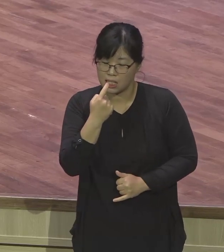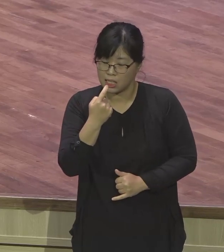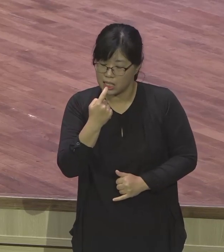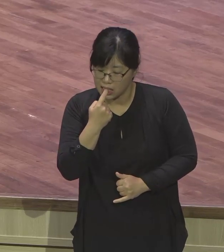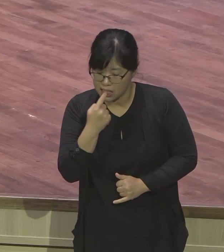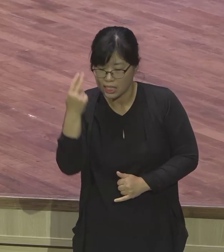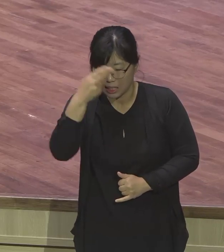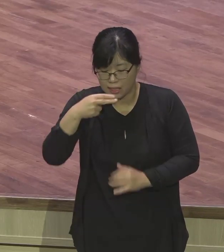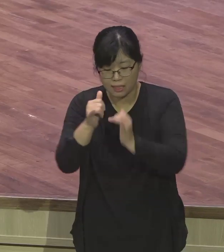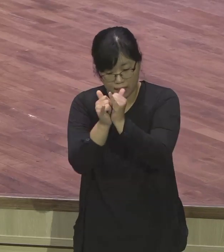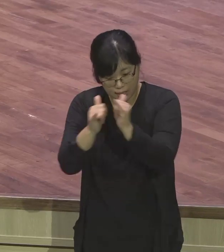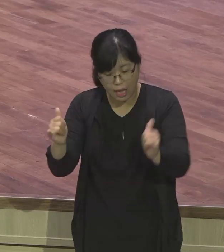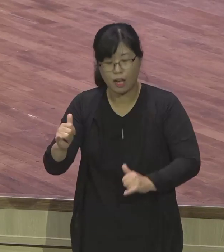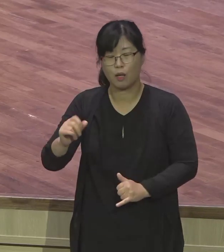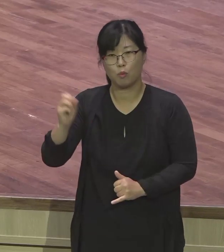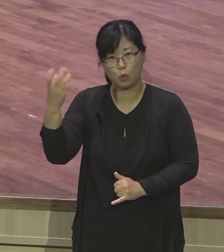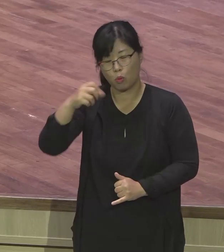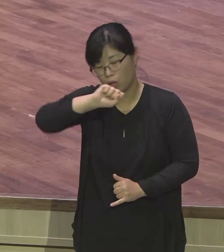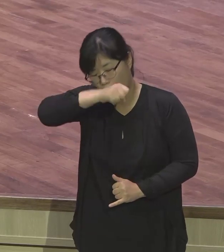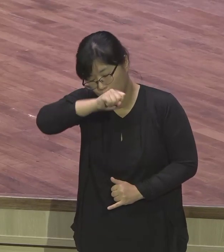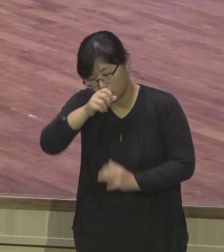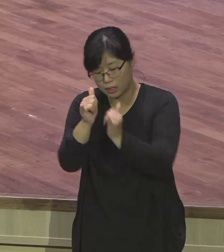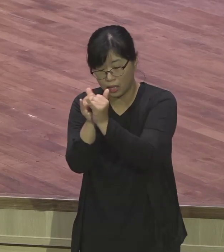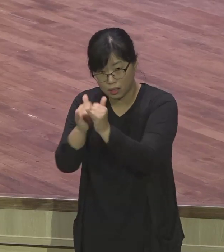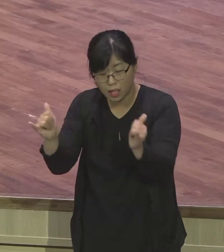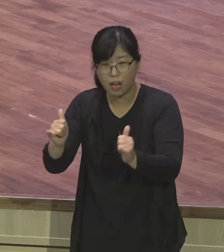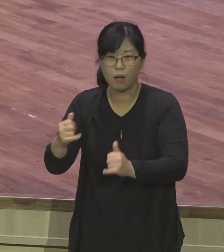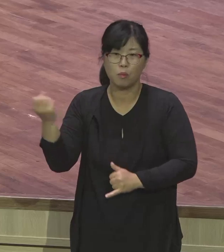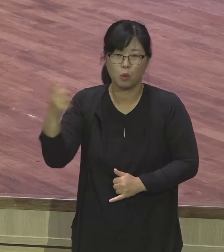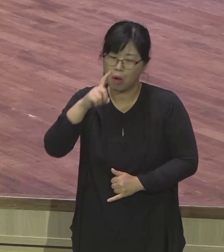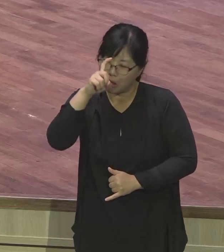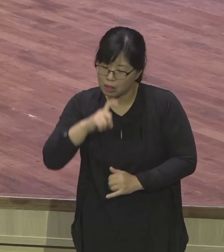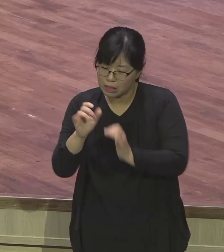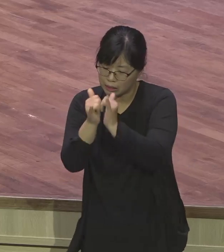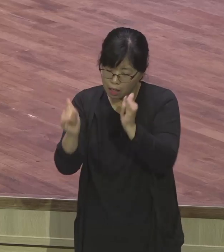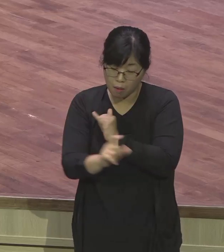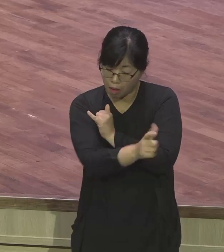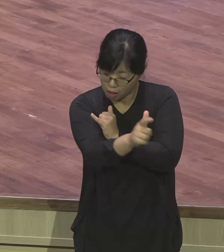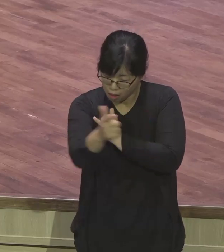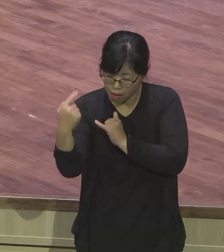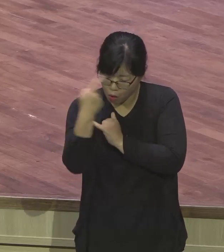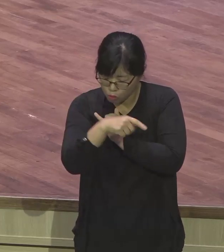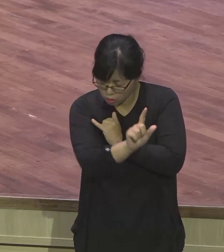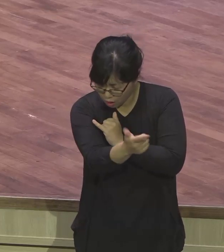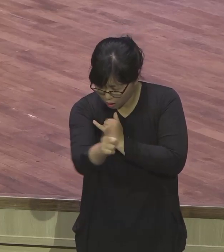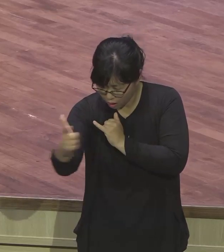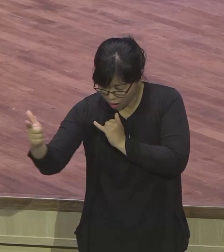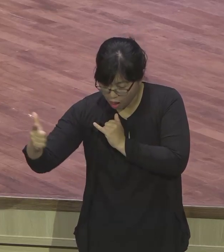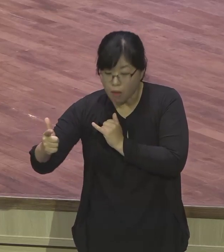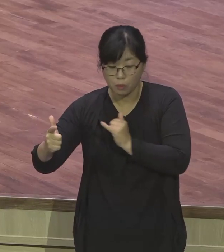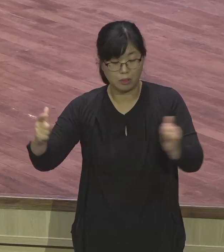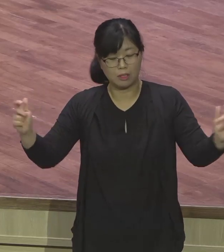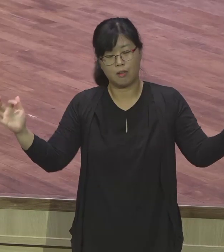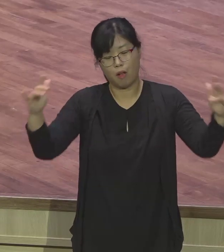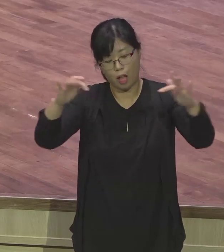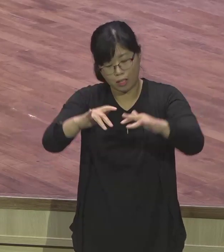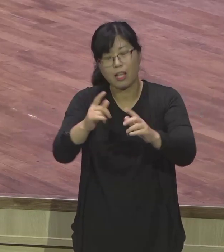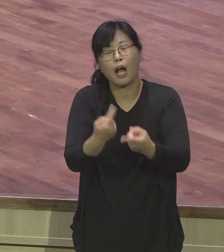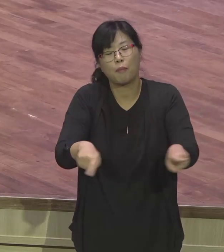동남아, 동남아 딱 불러가지고, 그거 가지고 지금 이번에 결정했어요. 모든 교회들이 후원해가지고,